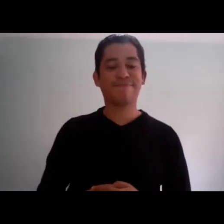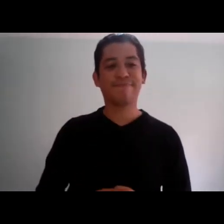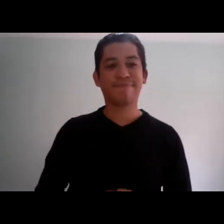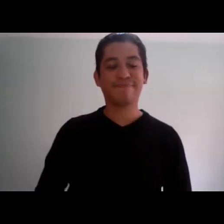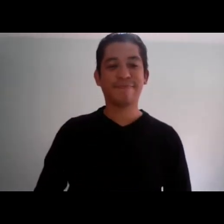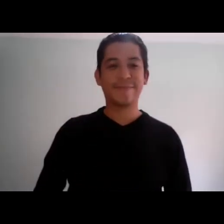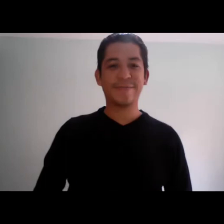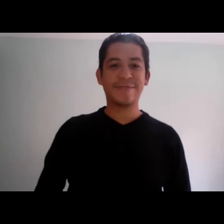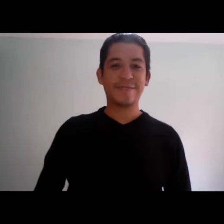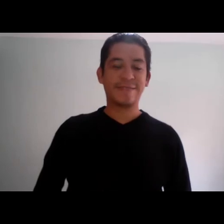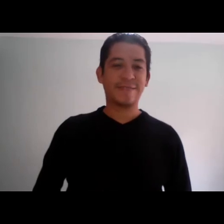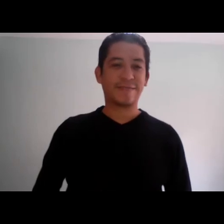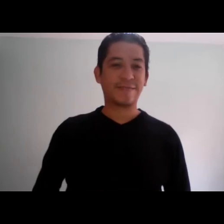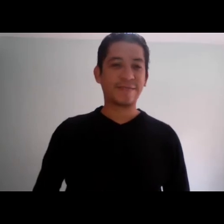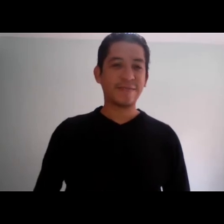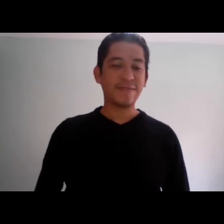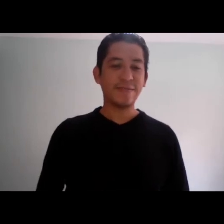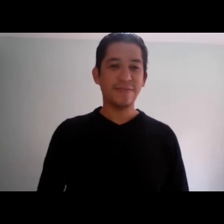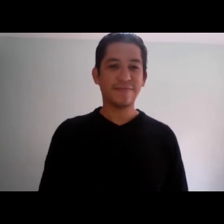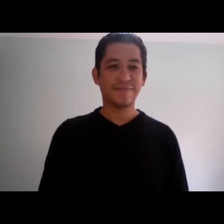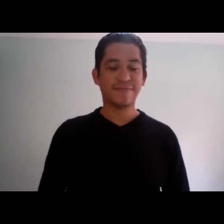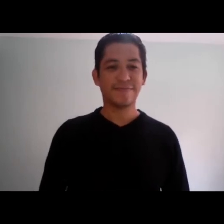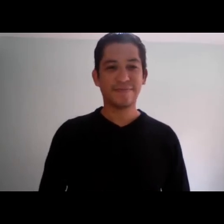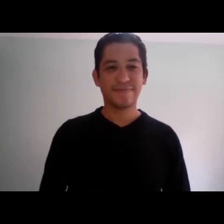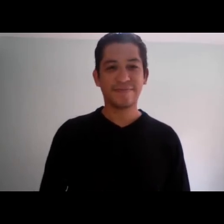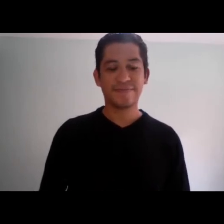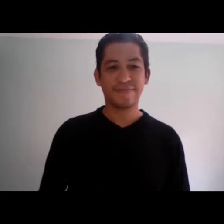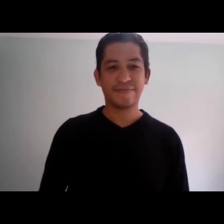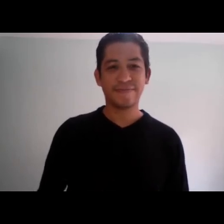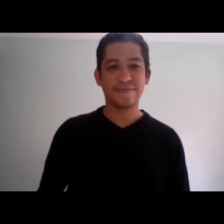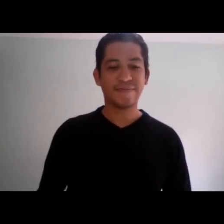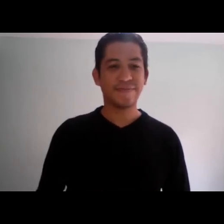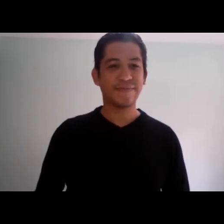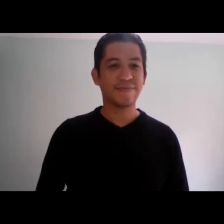conocimientos, pues nos va a llevar a un crecimiento profesional, y ese es el principal objetivo.